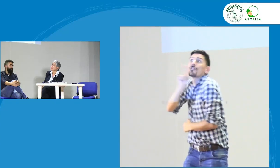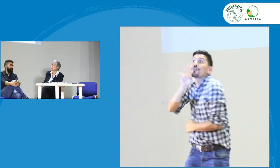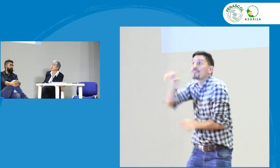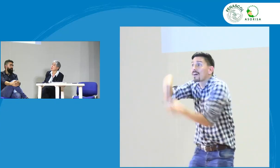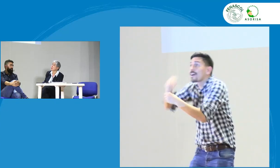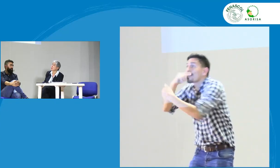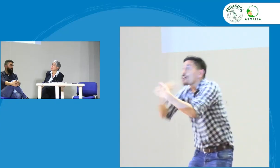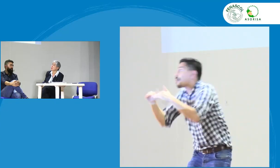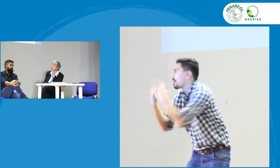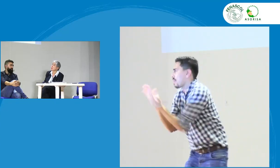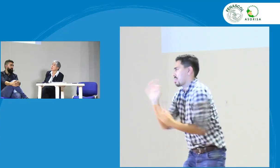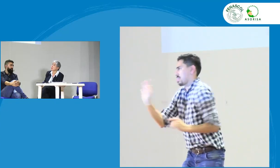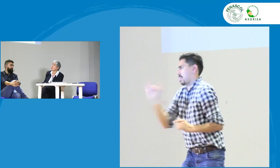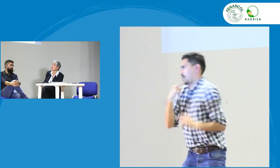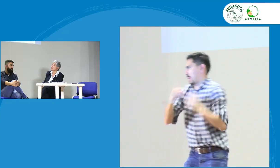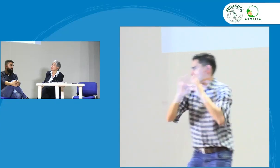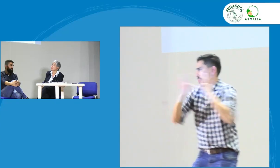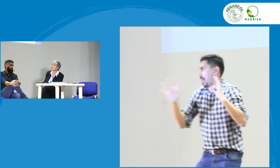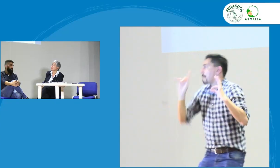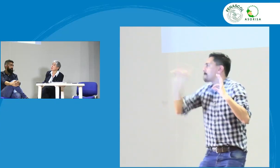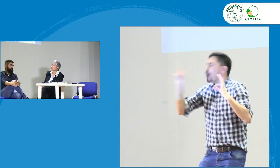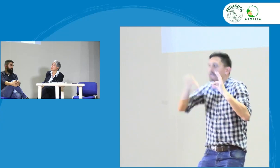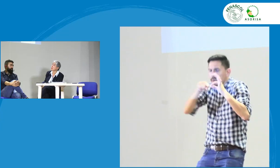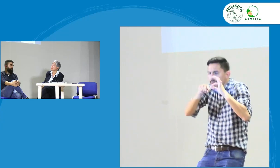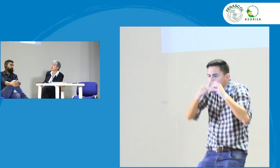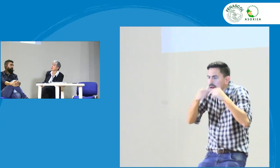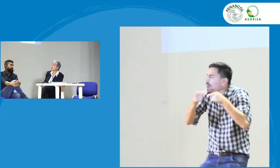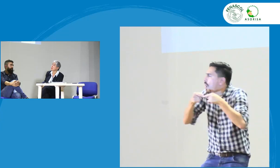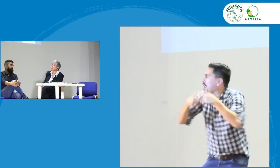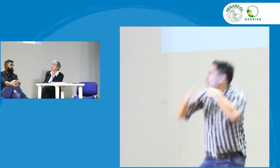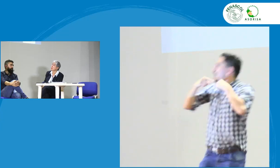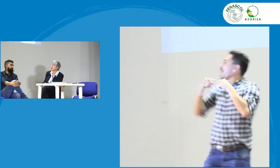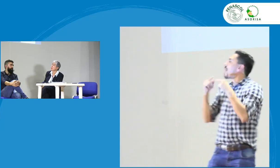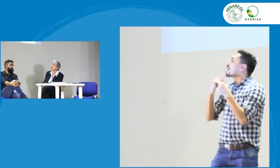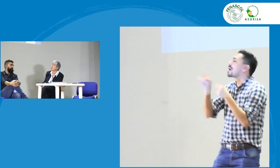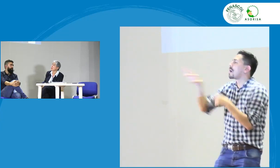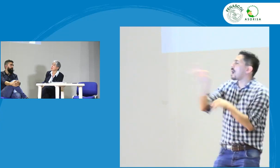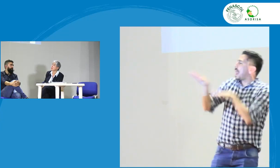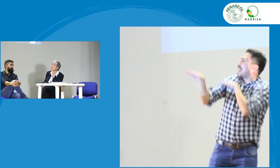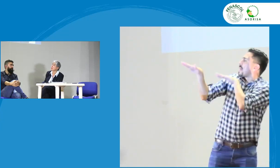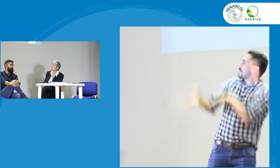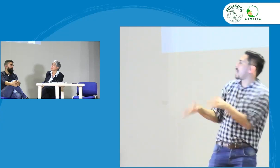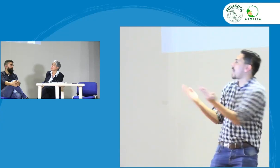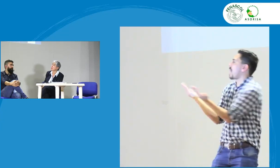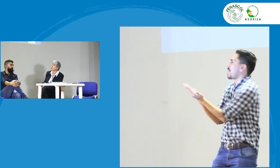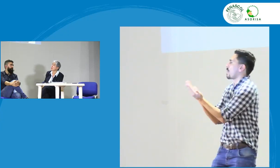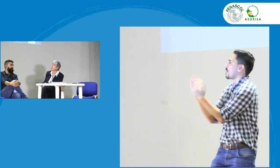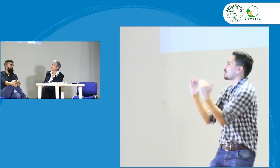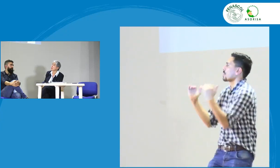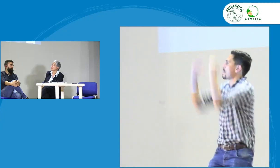docentes sordos como tal no lo dice pero dice que